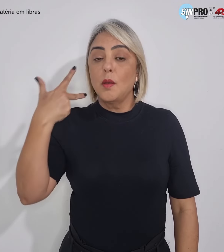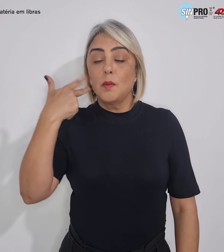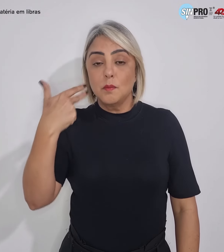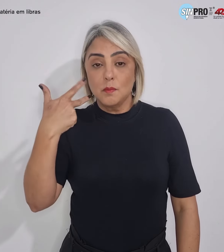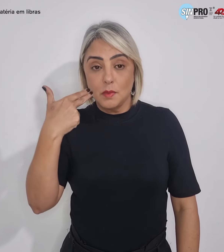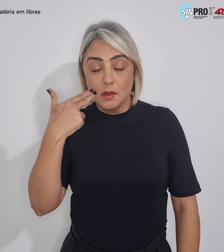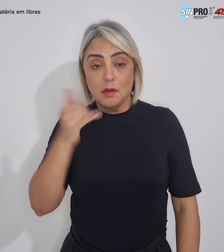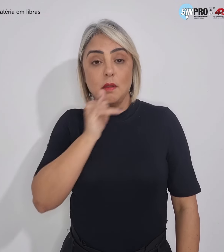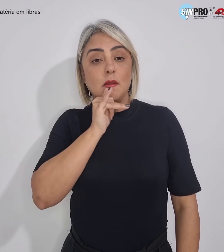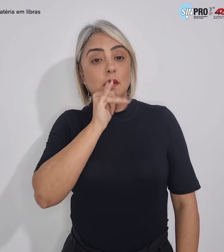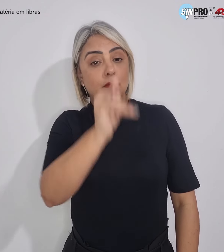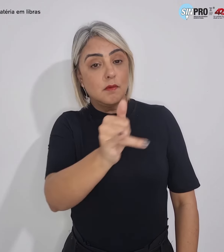informaremos aqui.